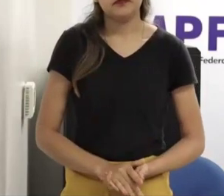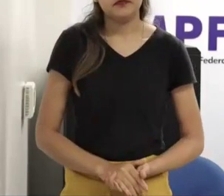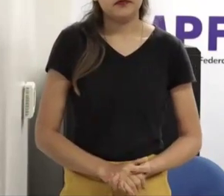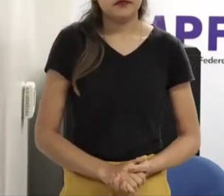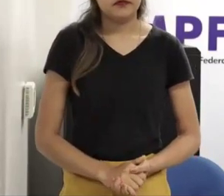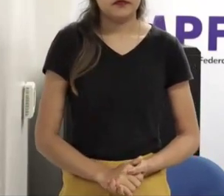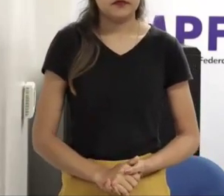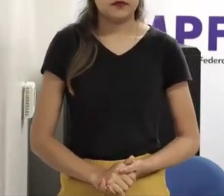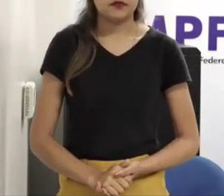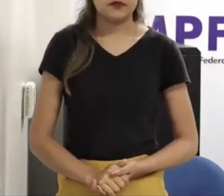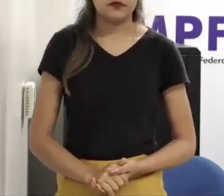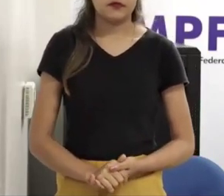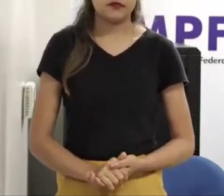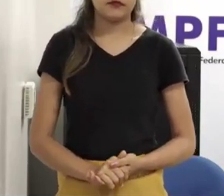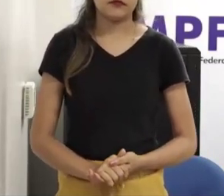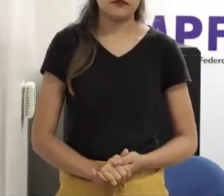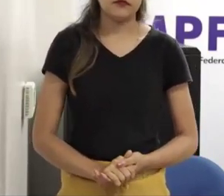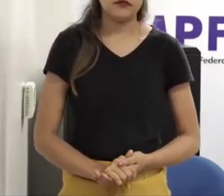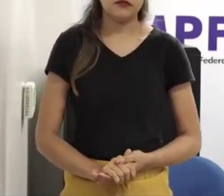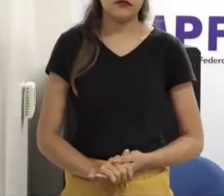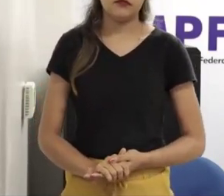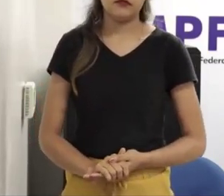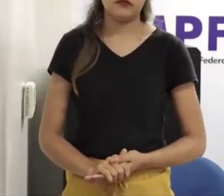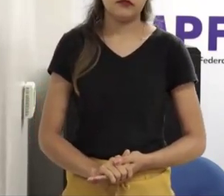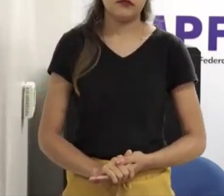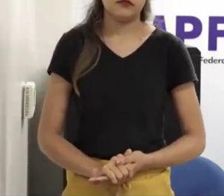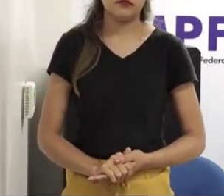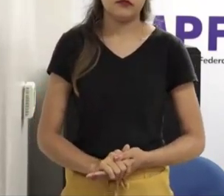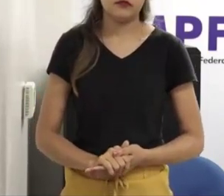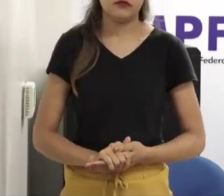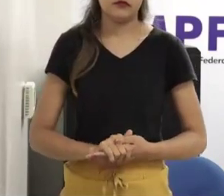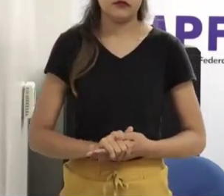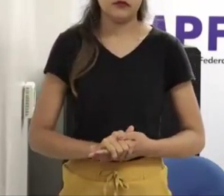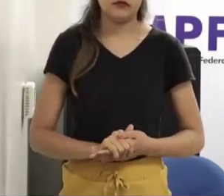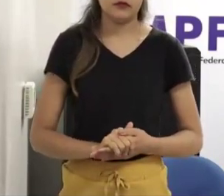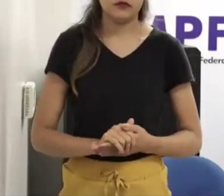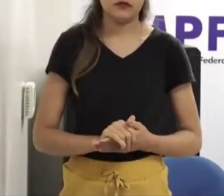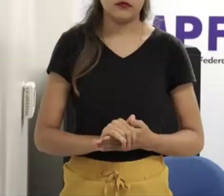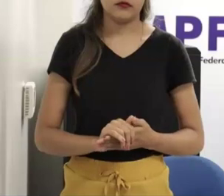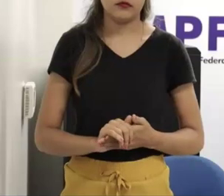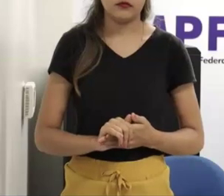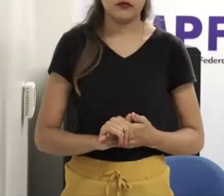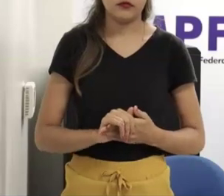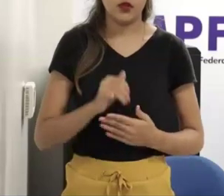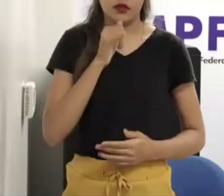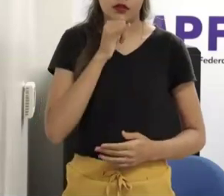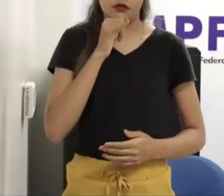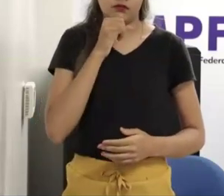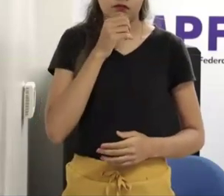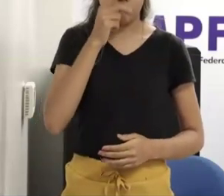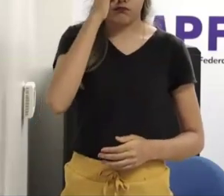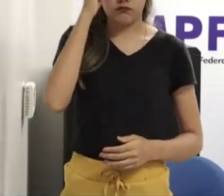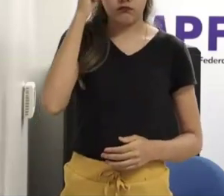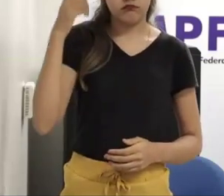foi numa festa, bebeu demais, conheceu uma pessoa, foi no apartamento, não sei o que, e foi estuprado no apartamento. A gente de senso